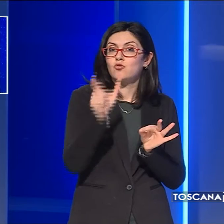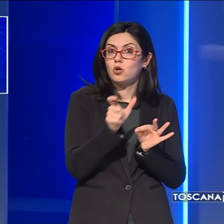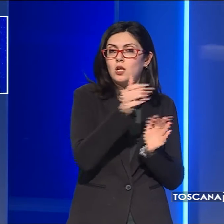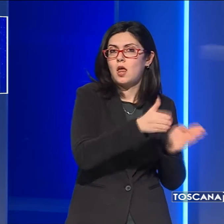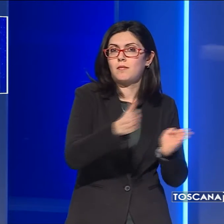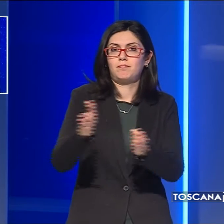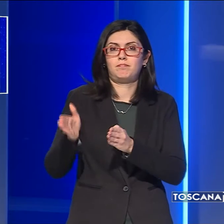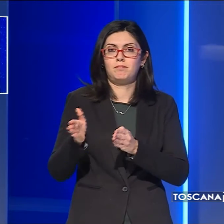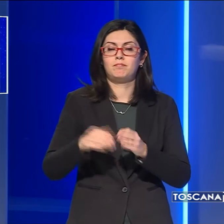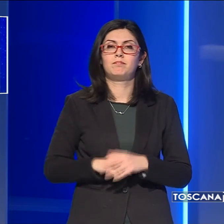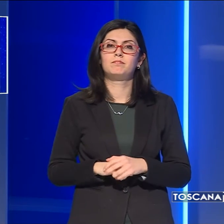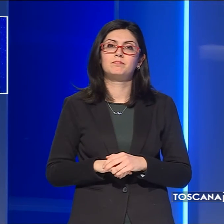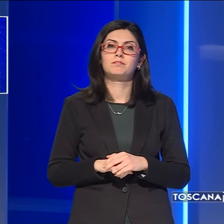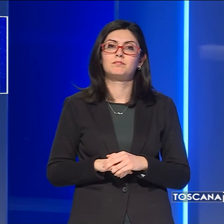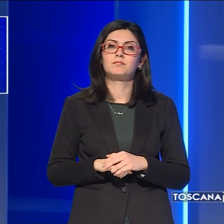presidio.